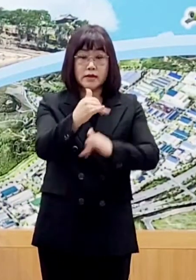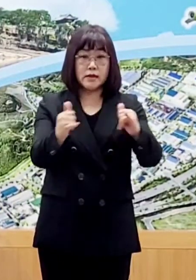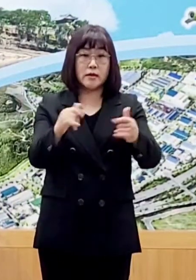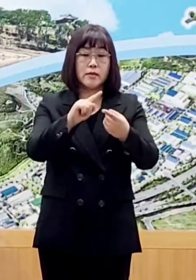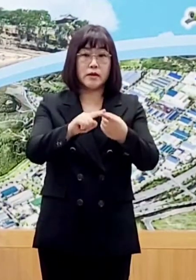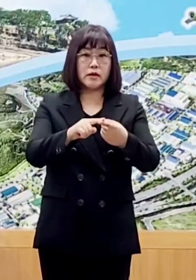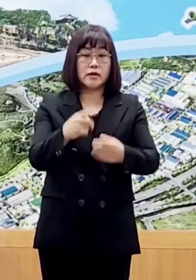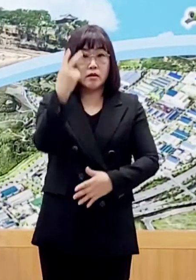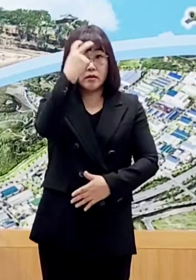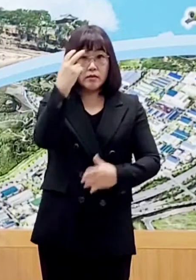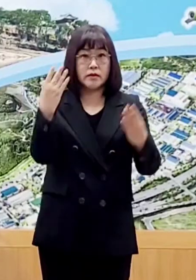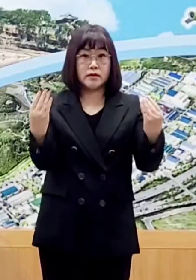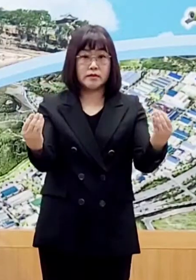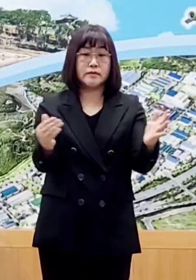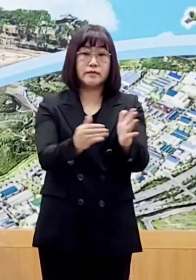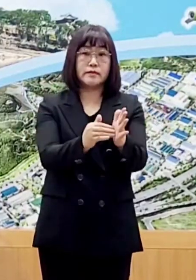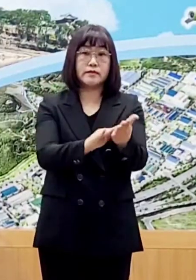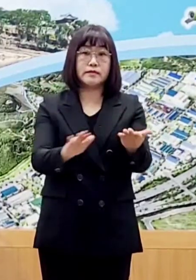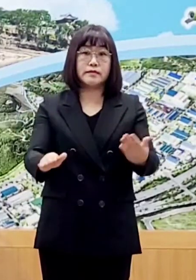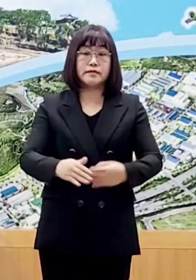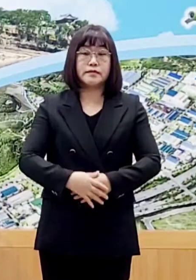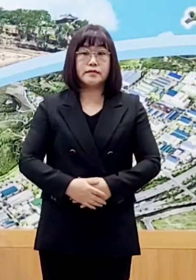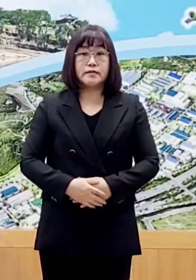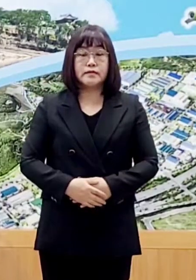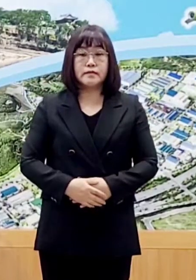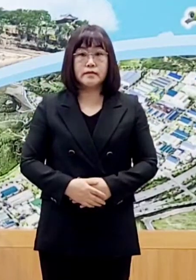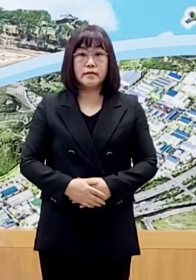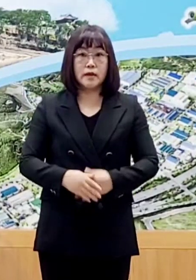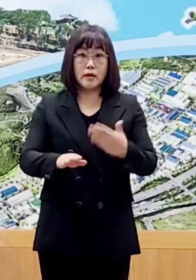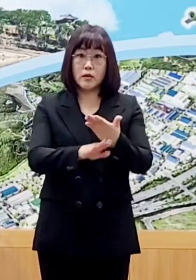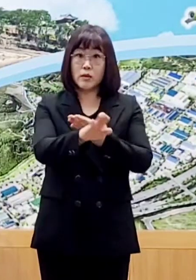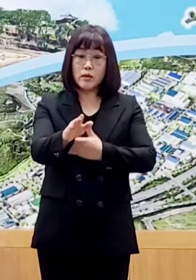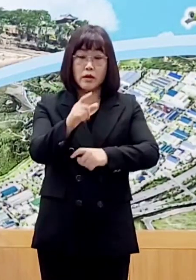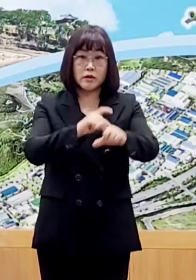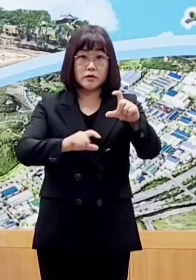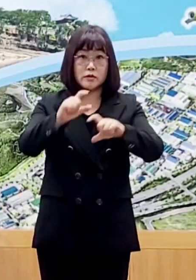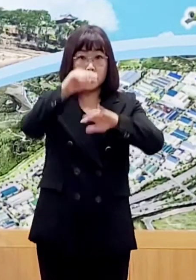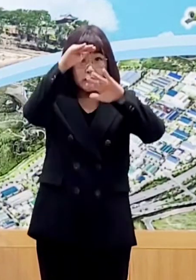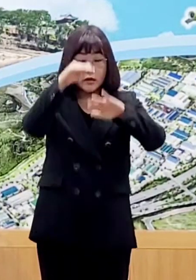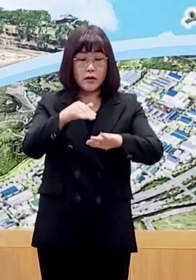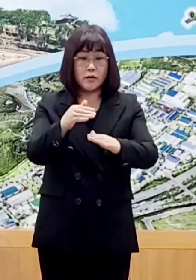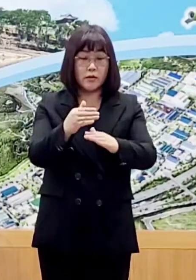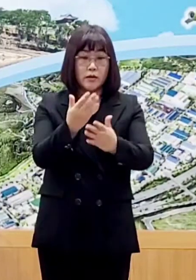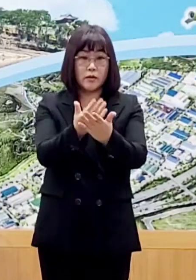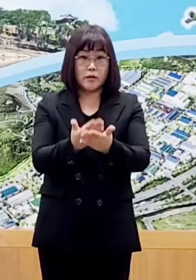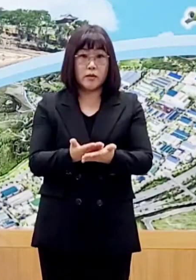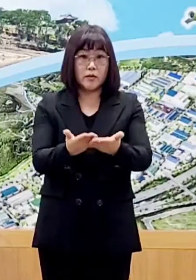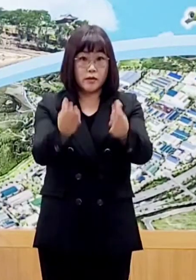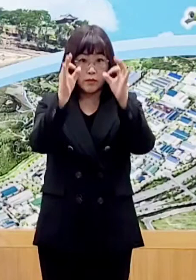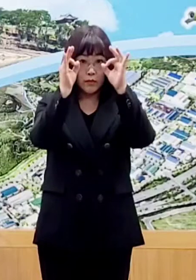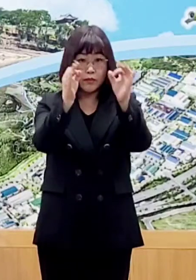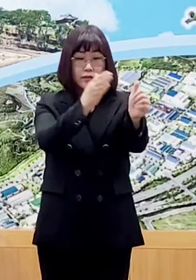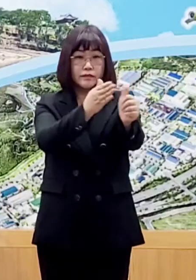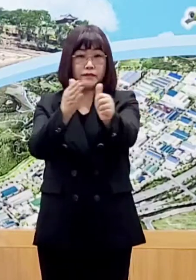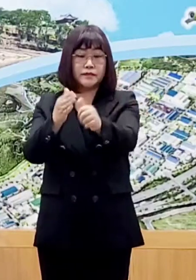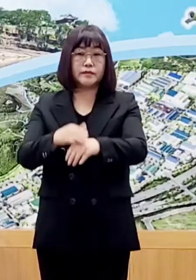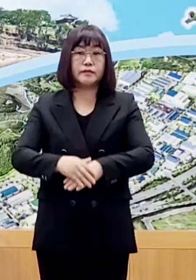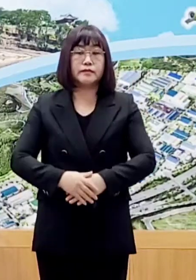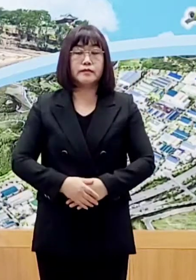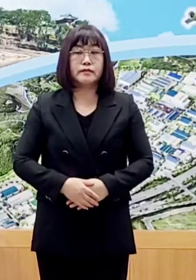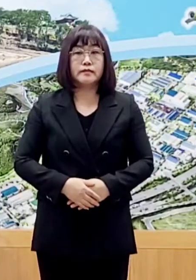코로나19 검사를 실시하였습니다. 그 외 추가 진행 사항은 부침을 참고하시기 바랍니다.